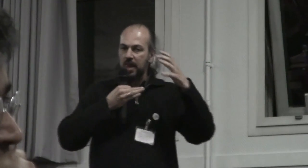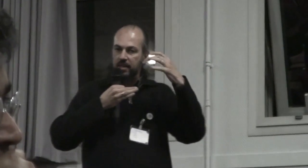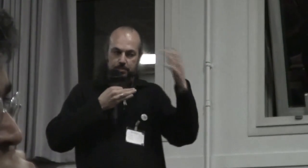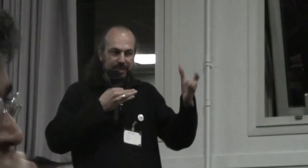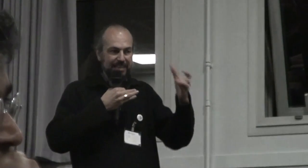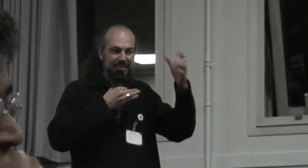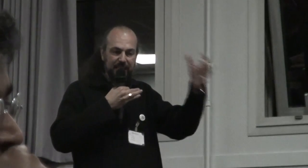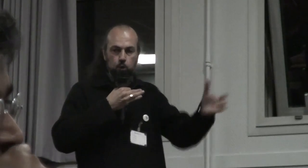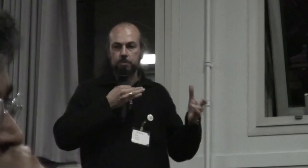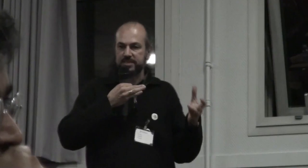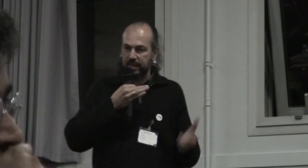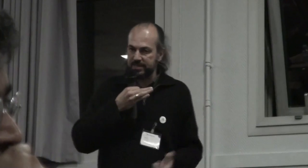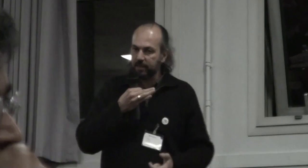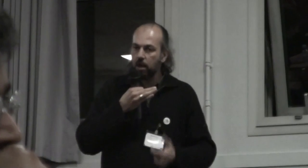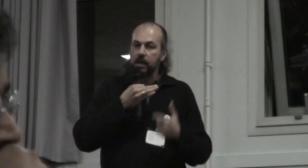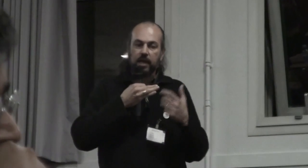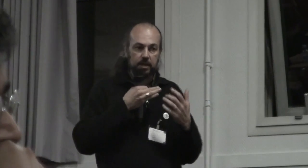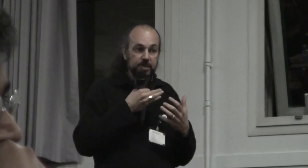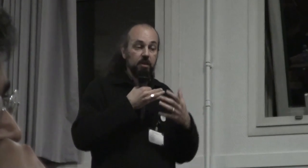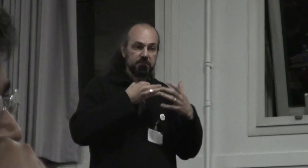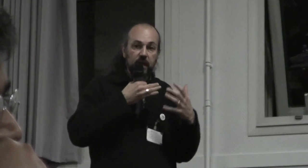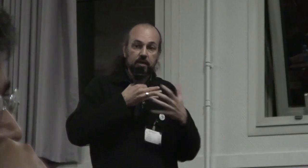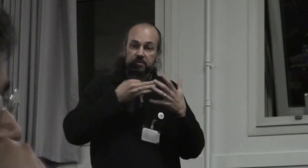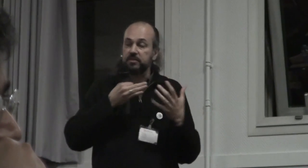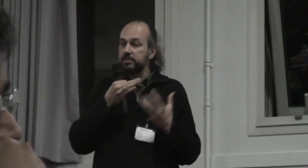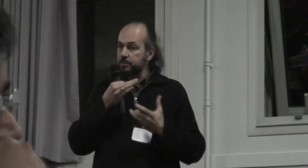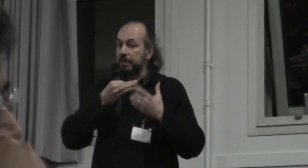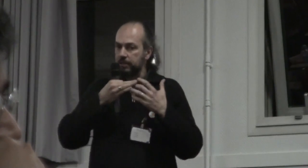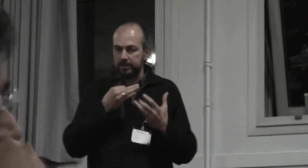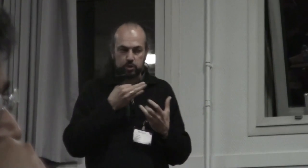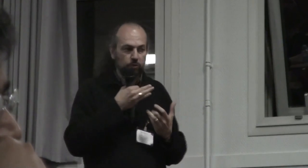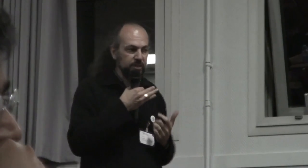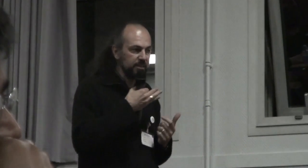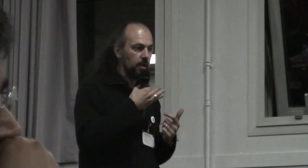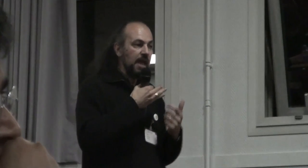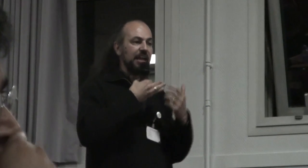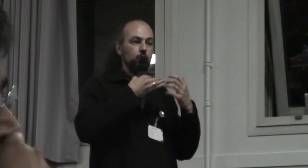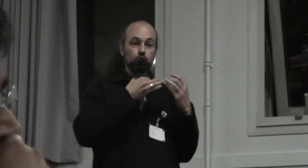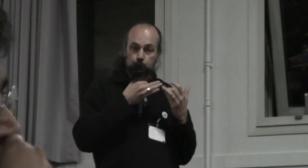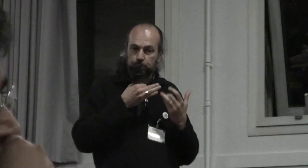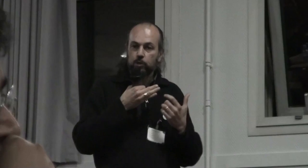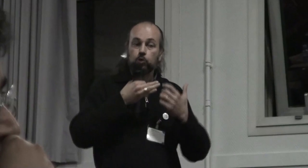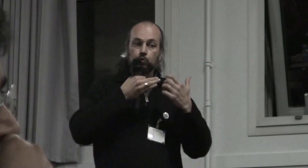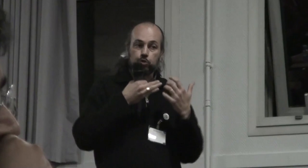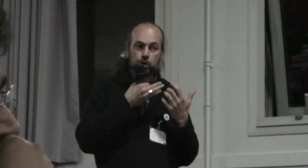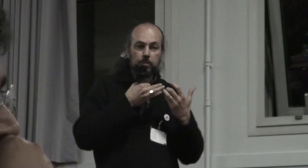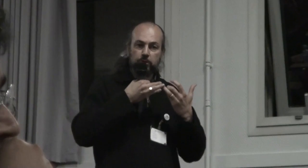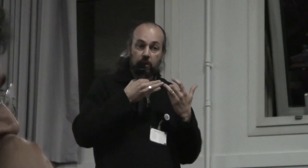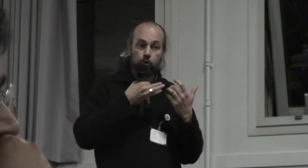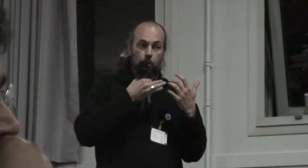cette mécanique économiste etc et bien sa quantité d'aspects catastrophiques et je peux dire que nous sommes dans le